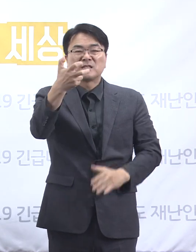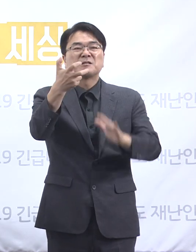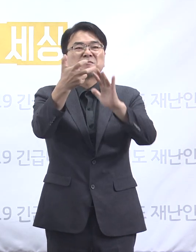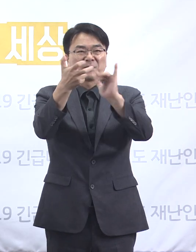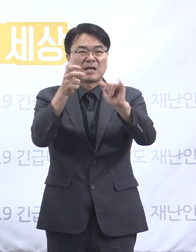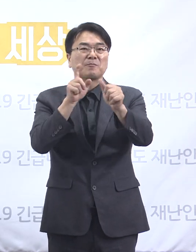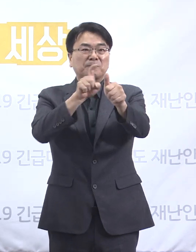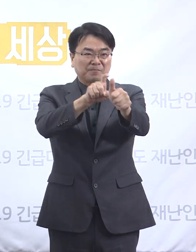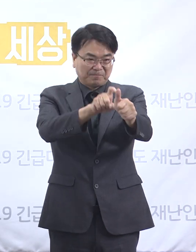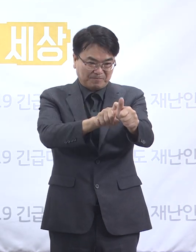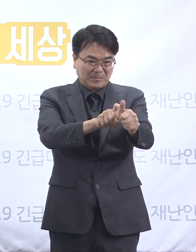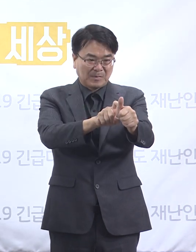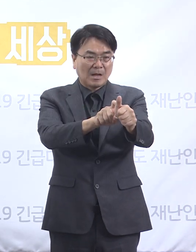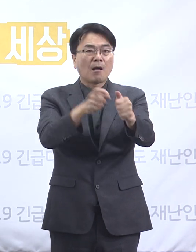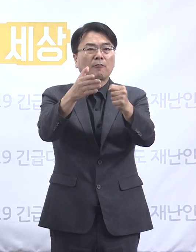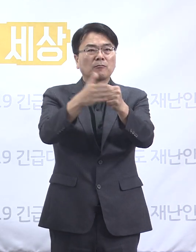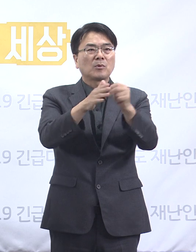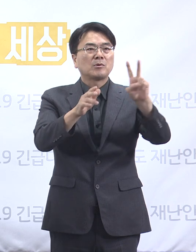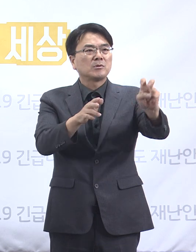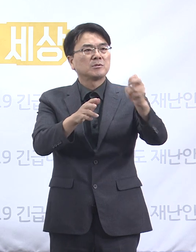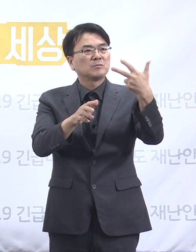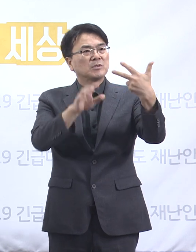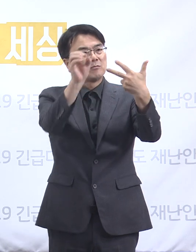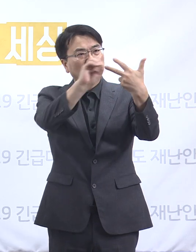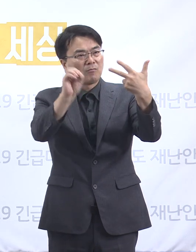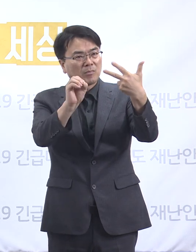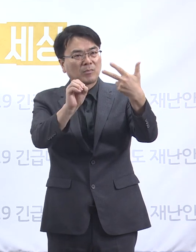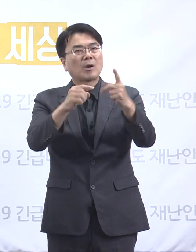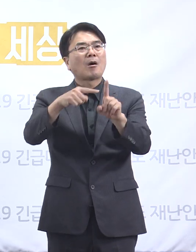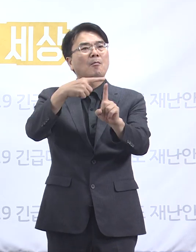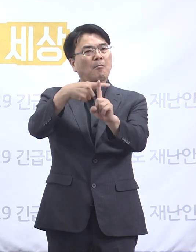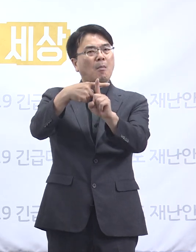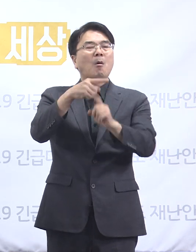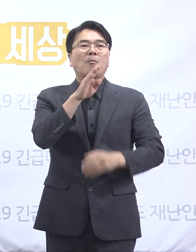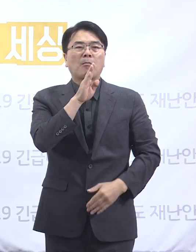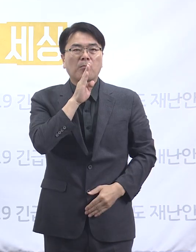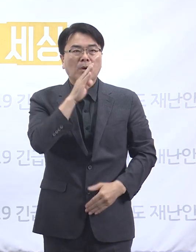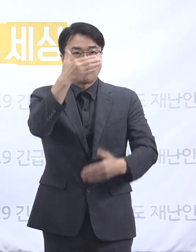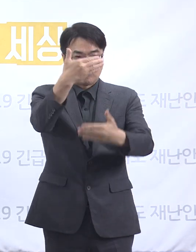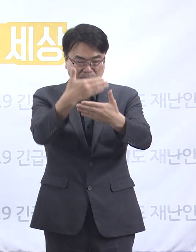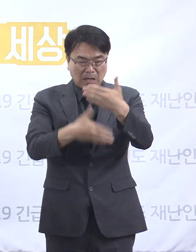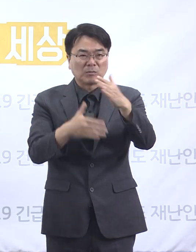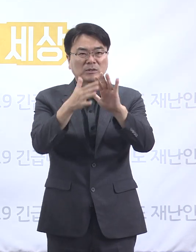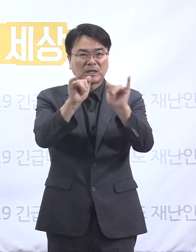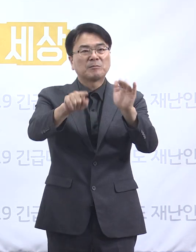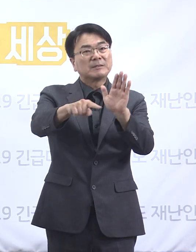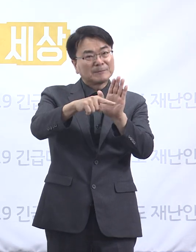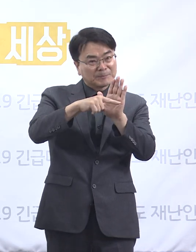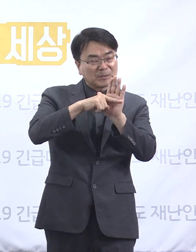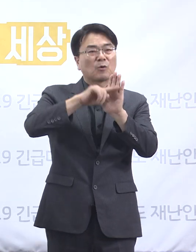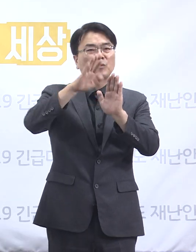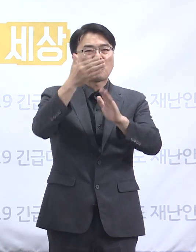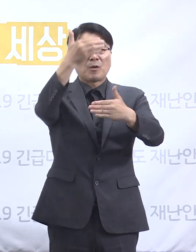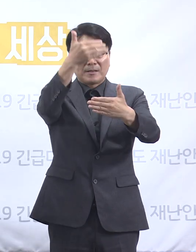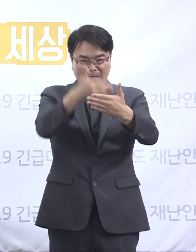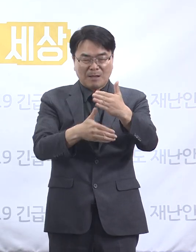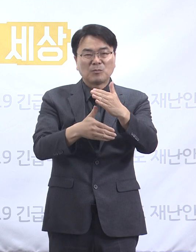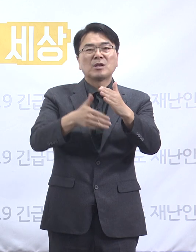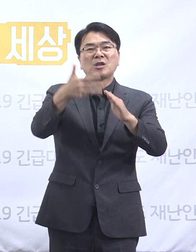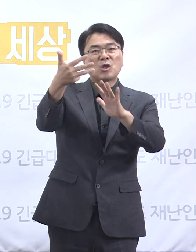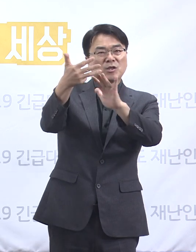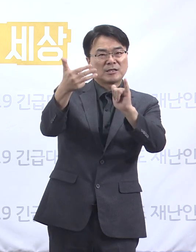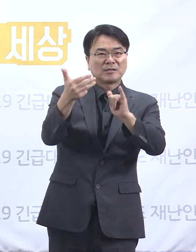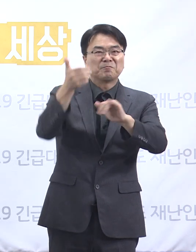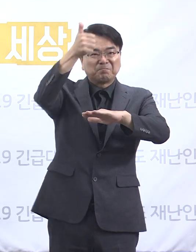29%의 양성률을 보이고 있습니다. 나머지 655명은 음성 판정을 받았고 8명은 결과를 기다리는